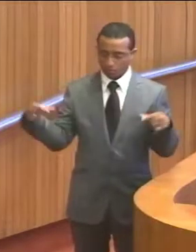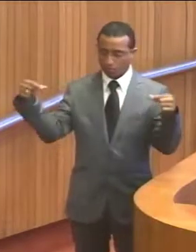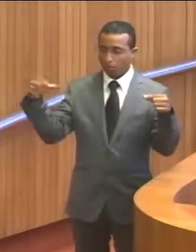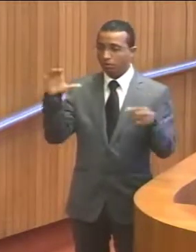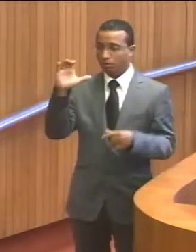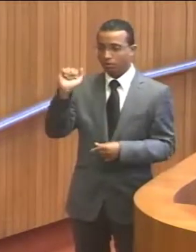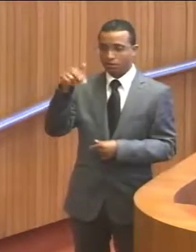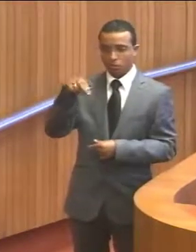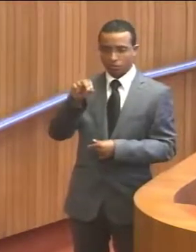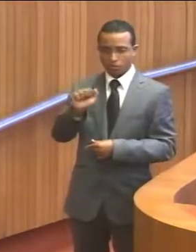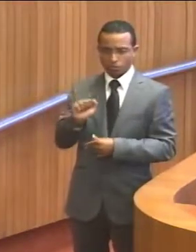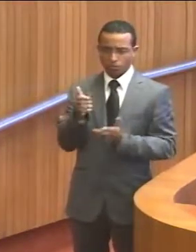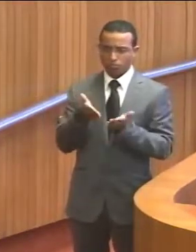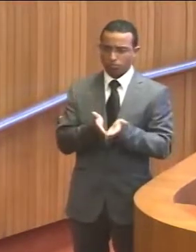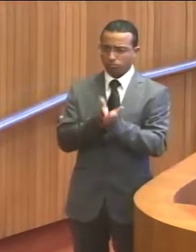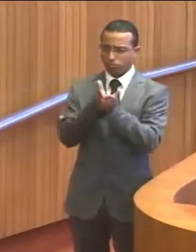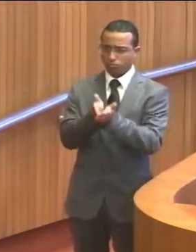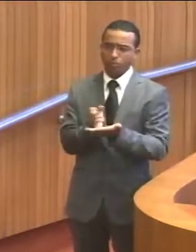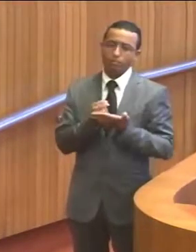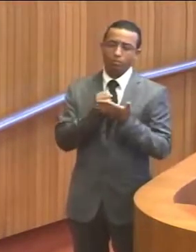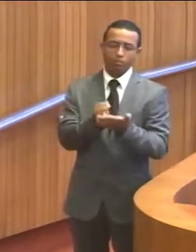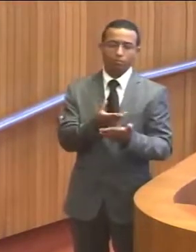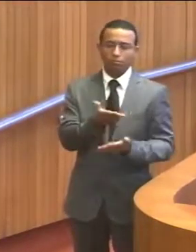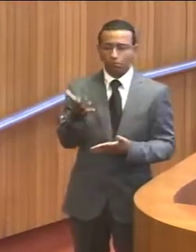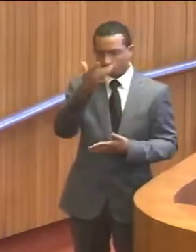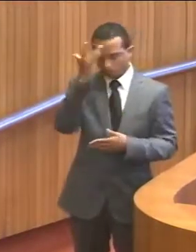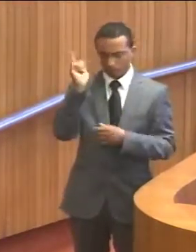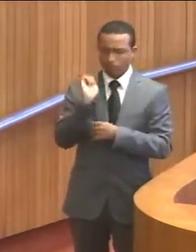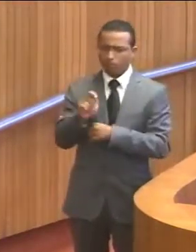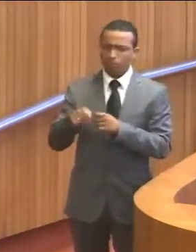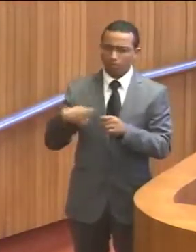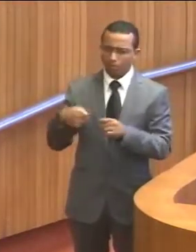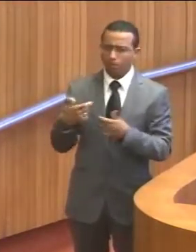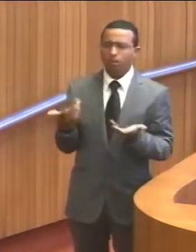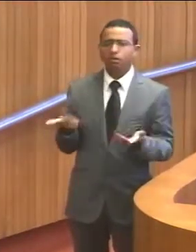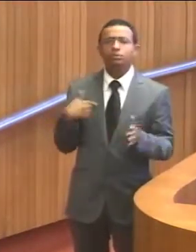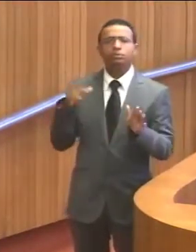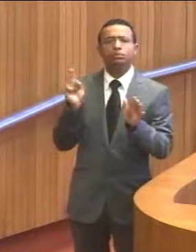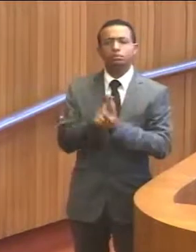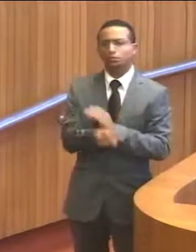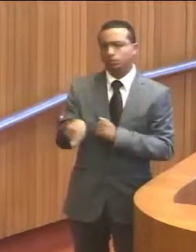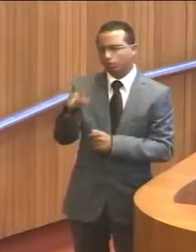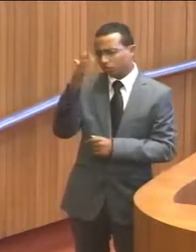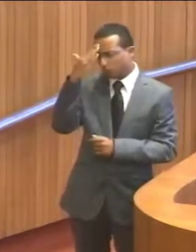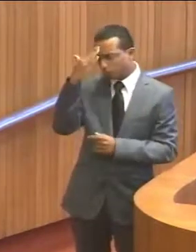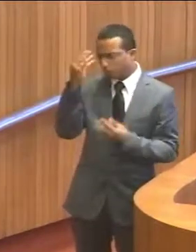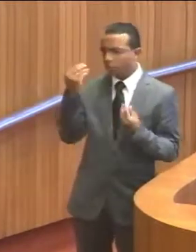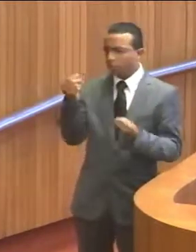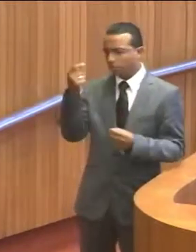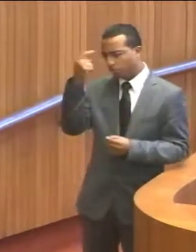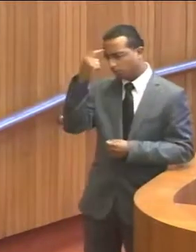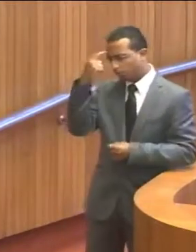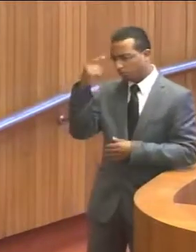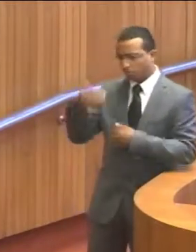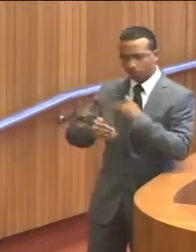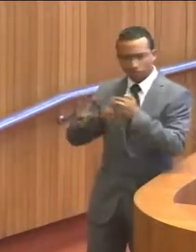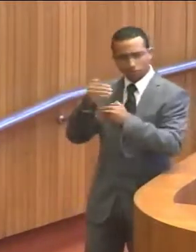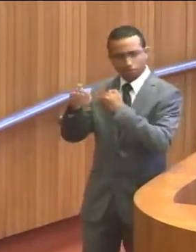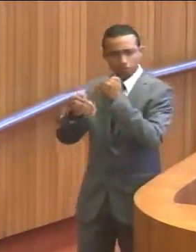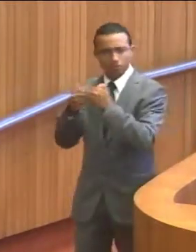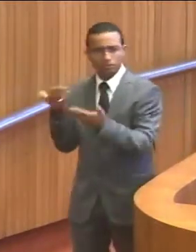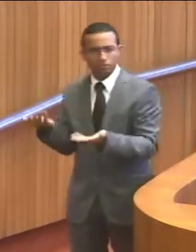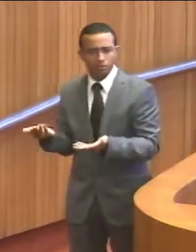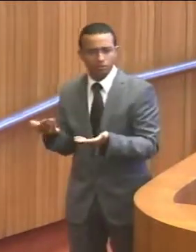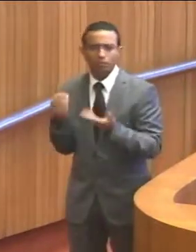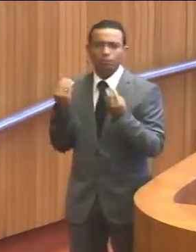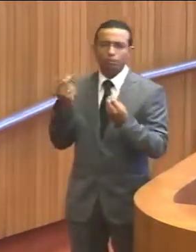orçamento do Estado para apoiar os pescadores. Então, eu pergunto para vocês, como é que se pode pensar em desenvolvimento,